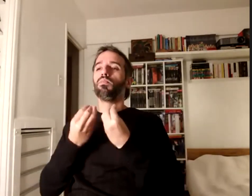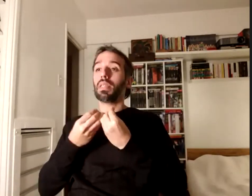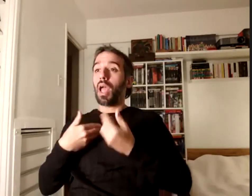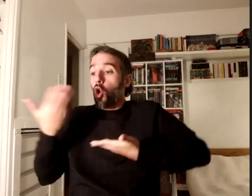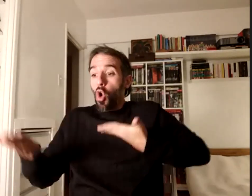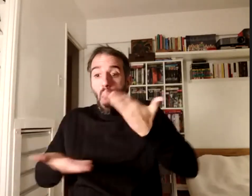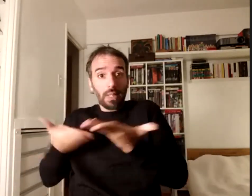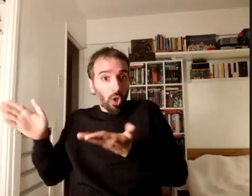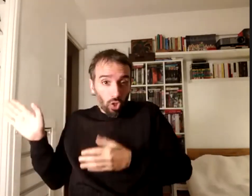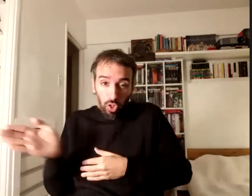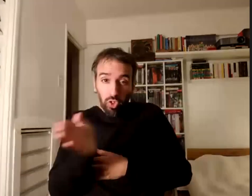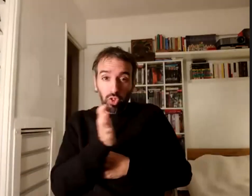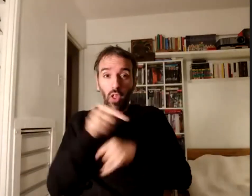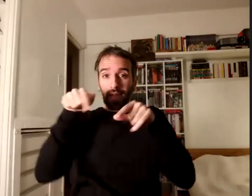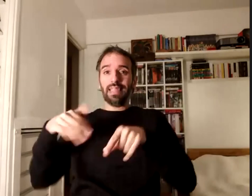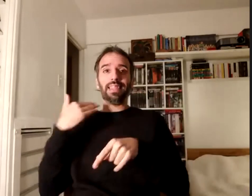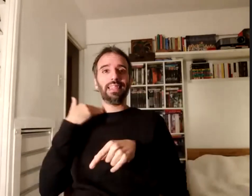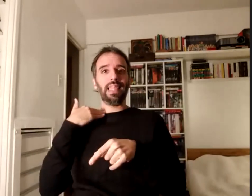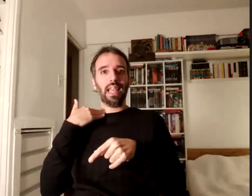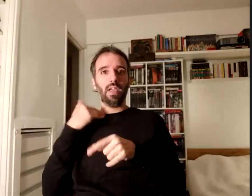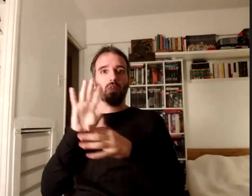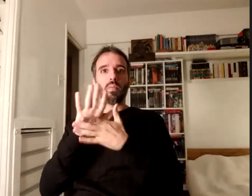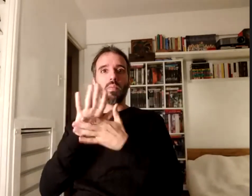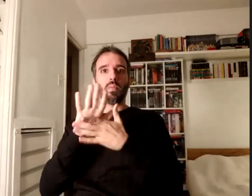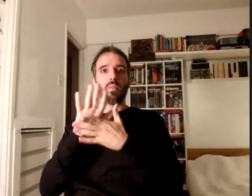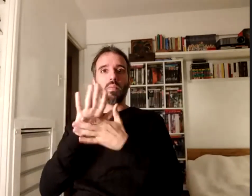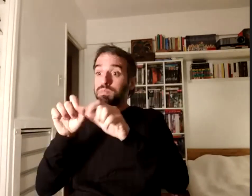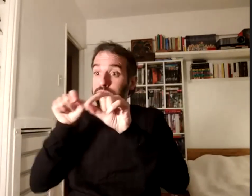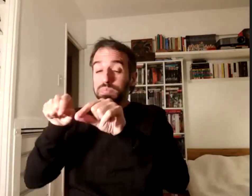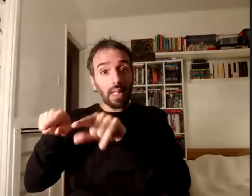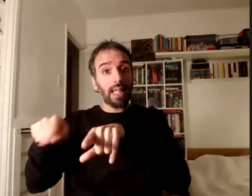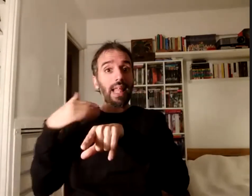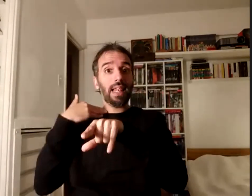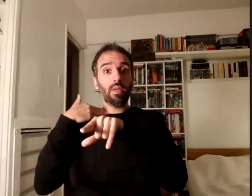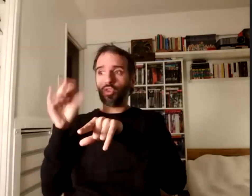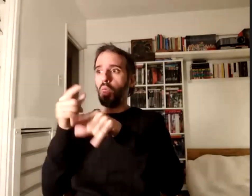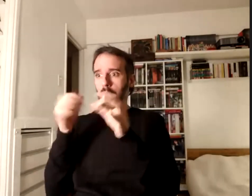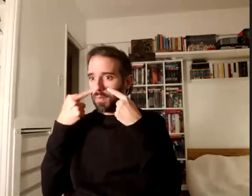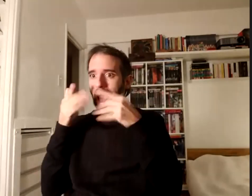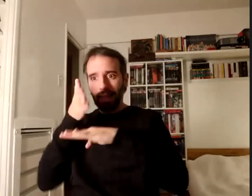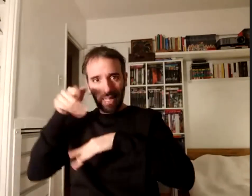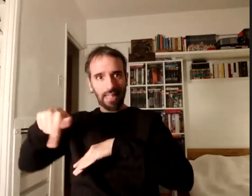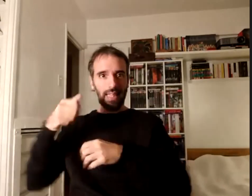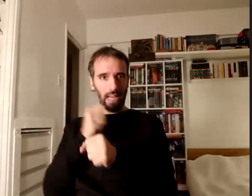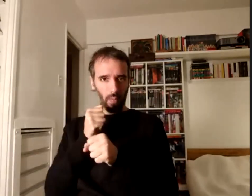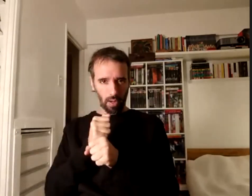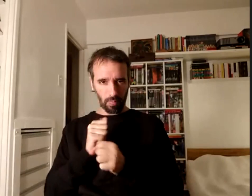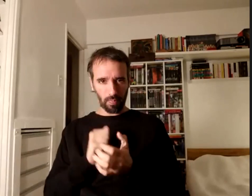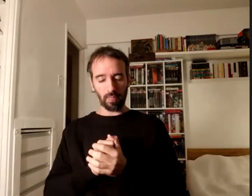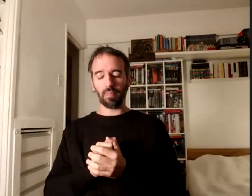caso este libro haciendo un click y que todos puedan llegar a este trabajo y seguimos ya está muy avanzado el índice del volumen